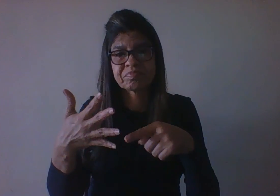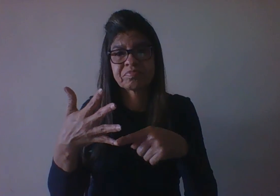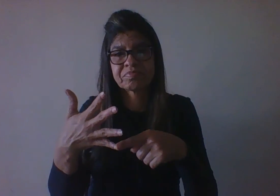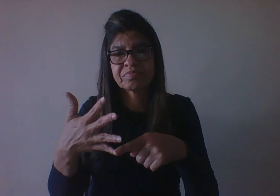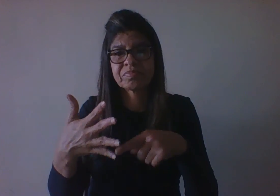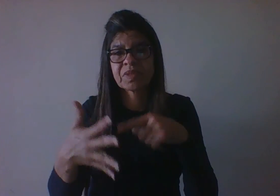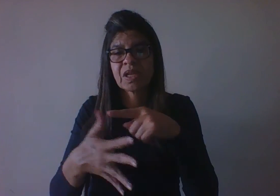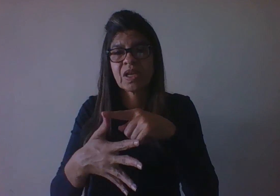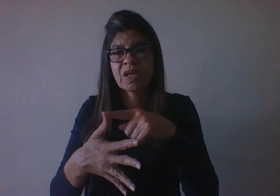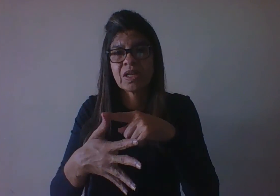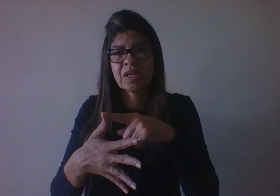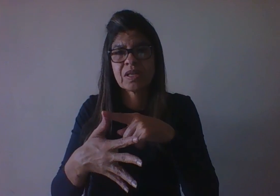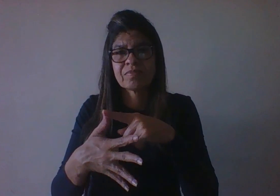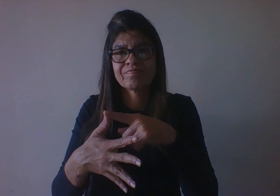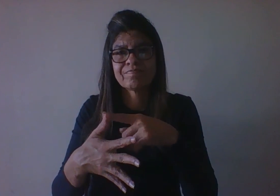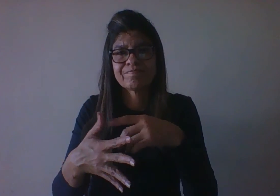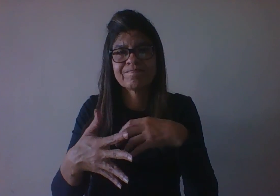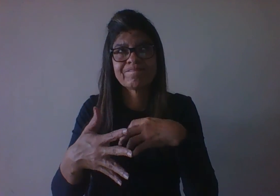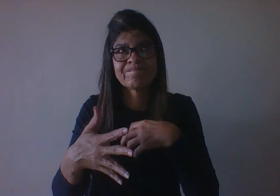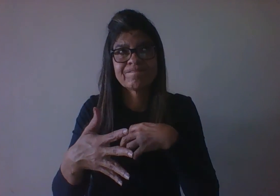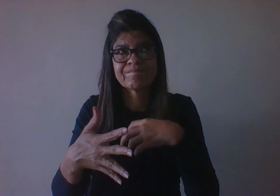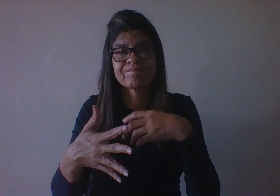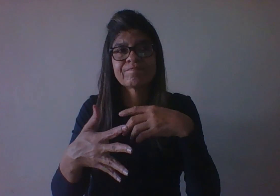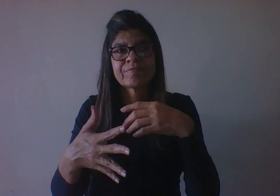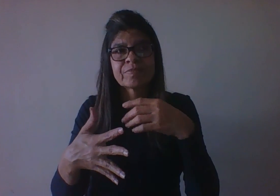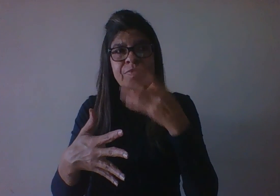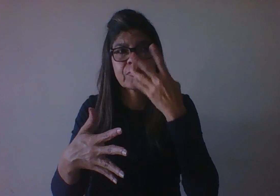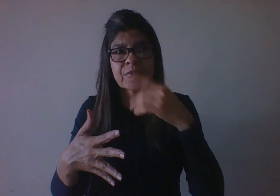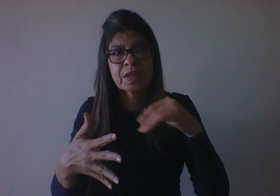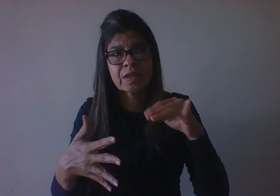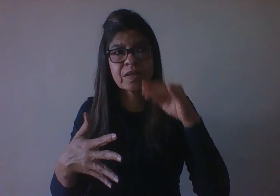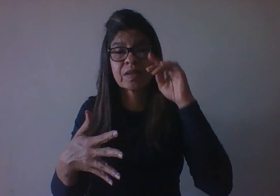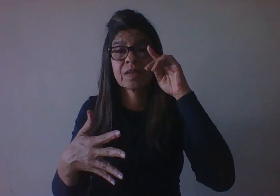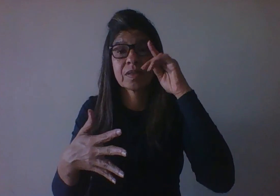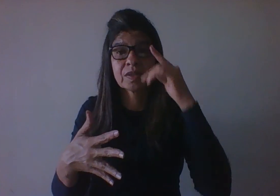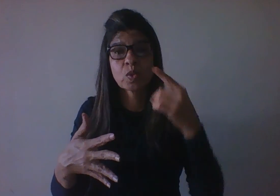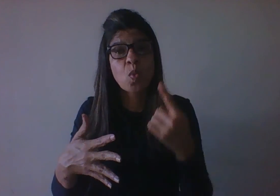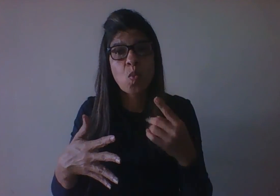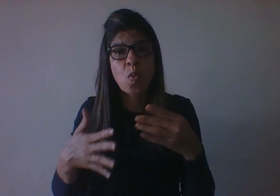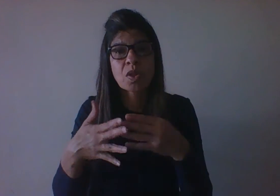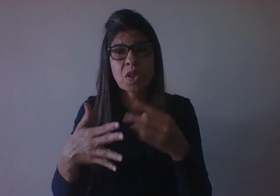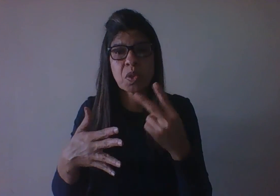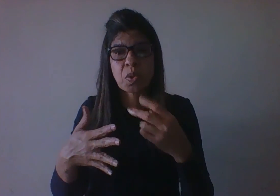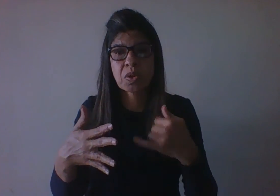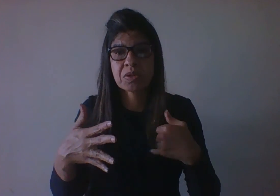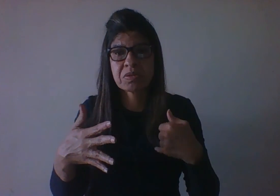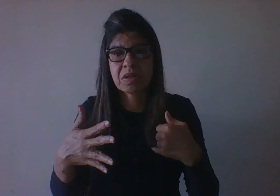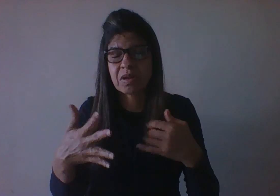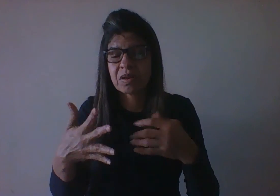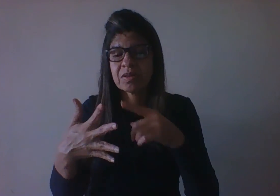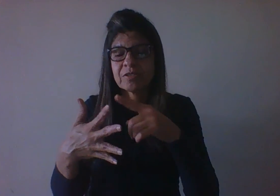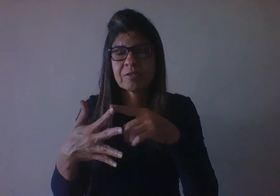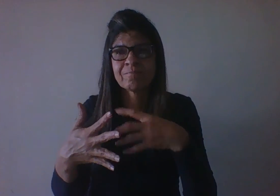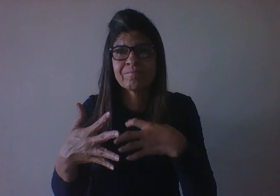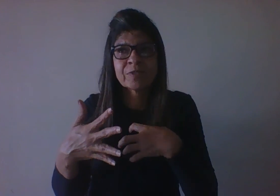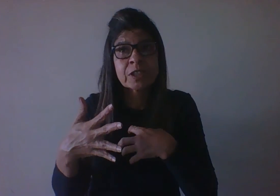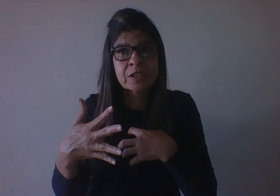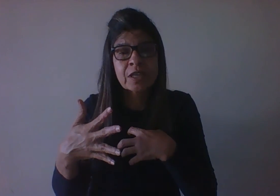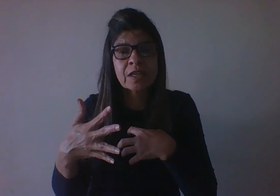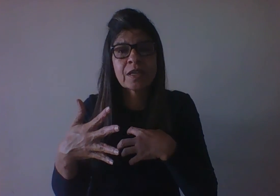o processo de pensamento lida com uma grande necessidade de estimulação sensorial, a criança leva tudo à boca,